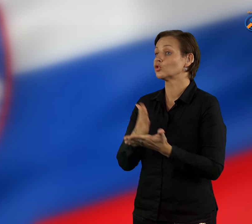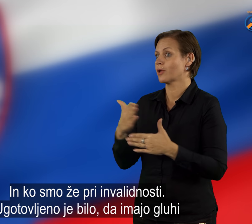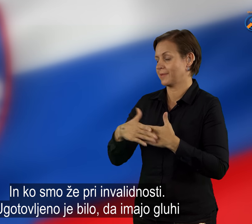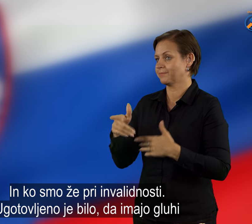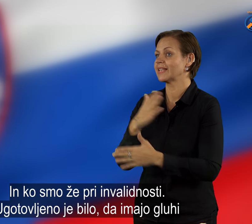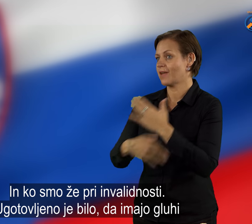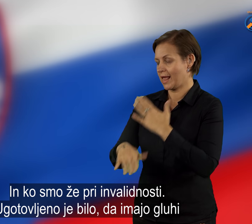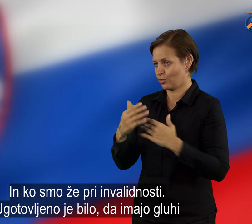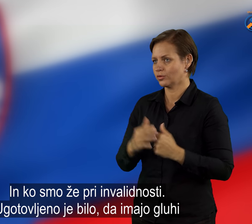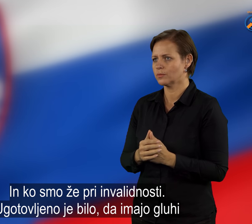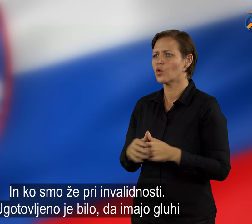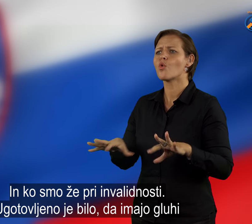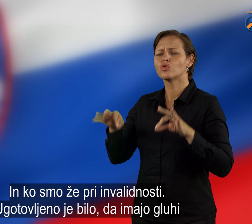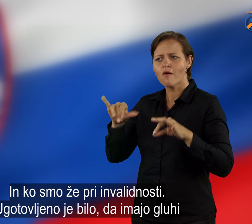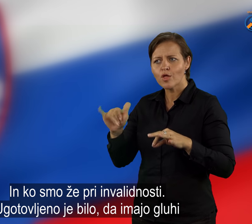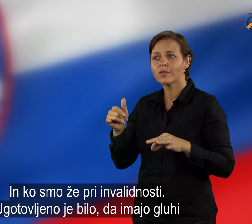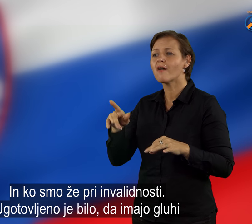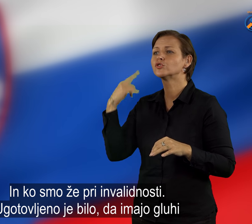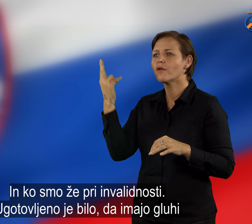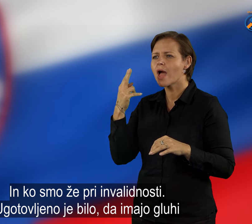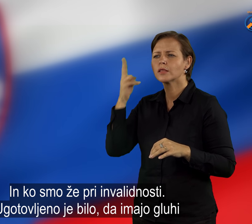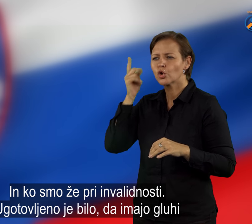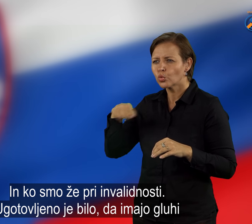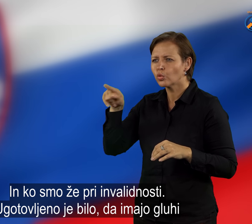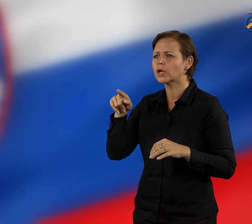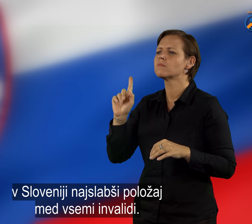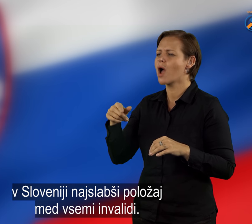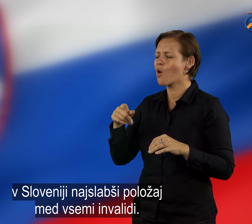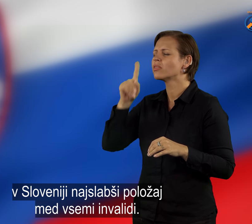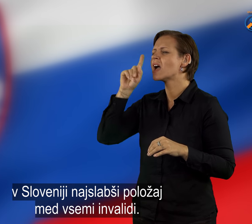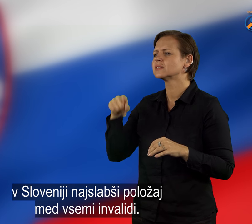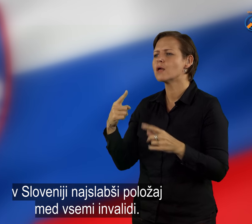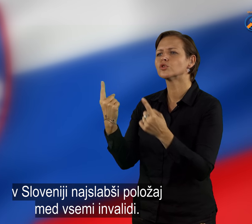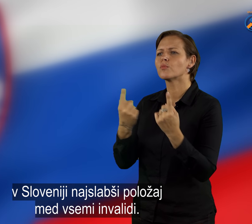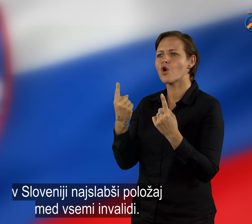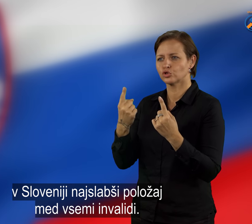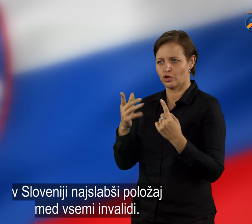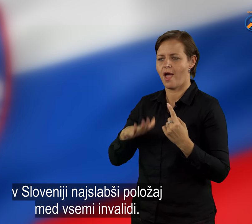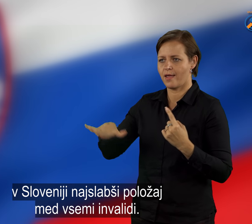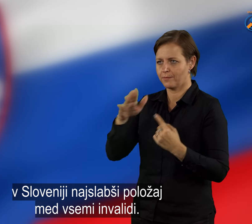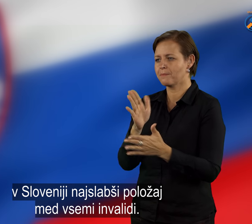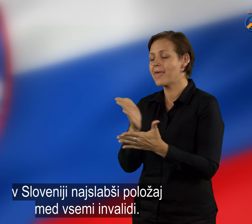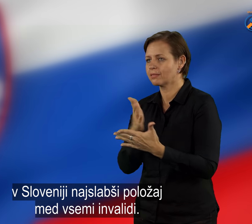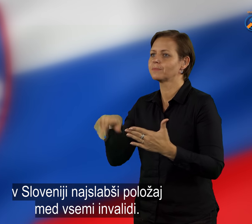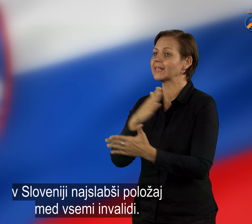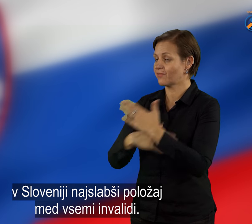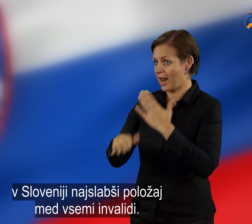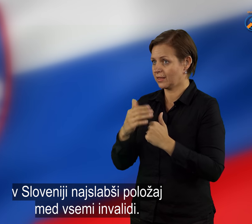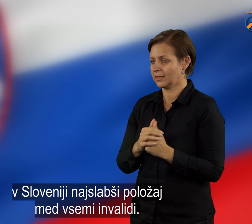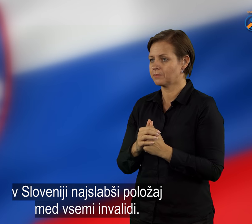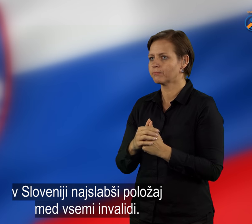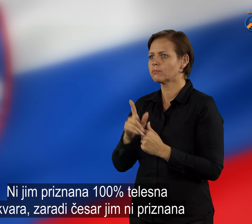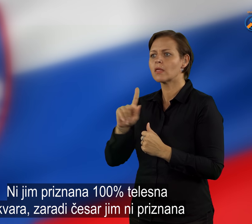In ko smo že pri invalidnosti. Ugotovljeno je bilo, da imajo gluhi v Sloveniji najslabši položaj med vsemi invalidi.